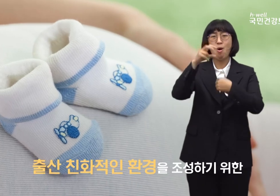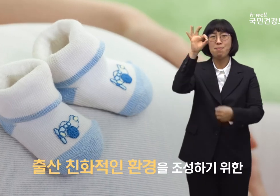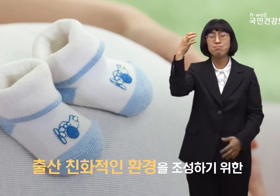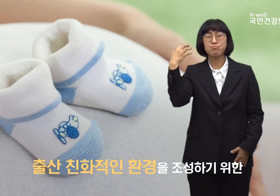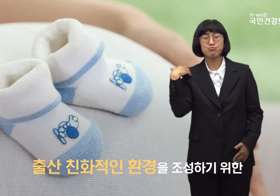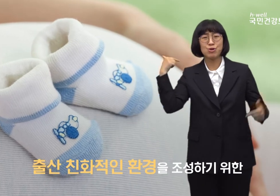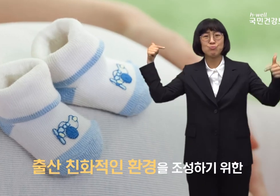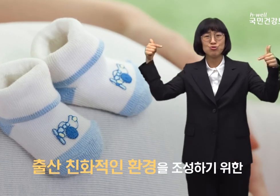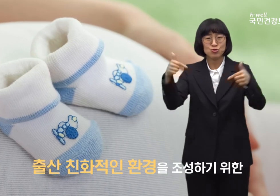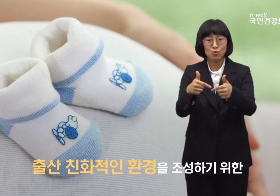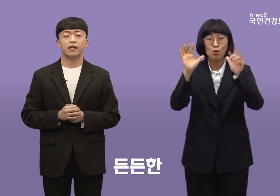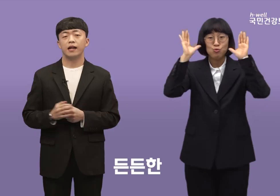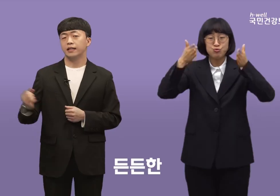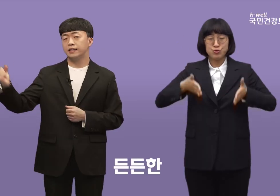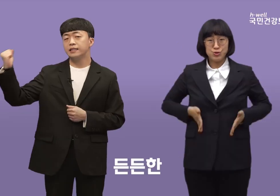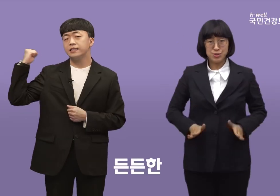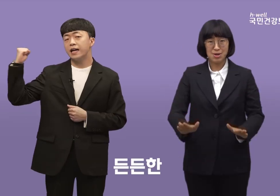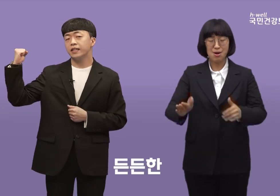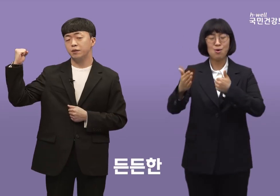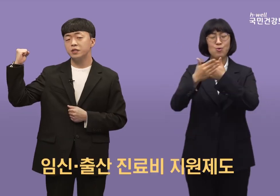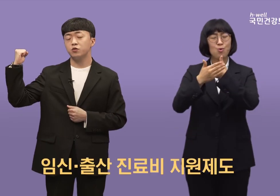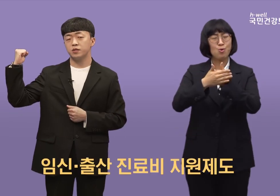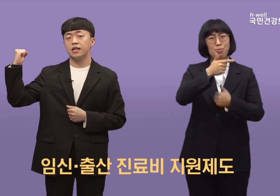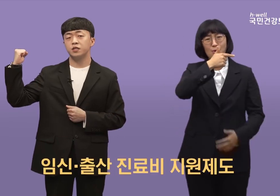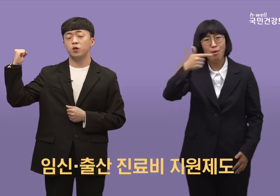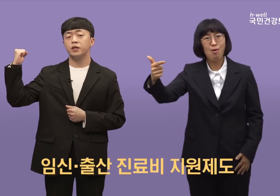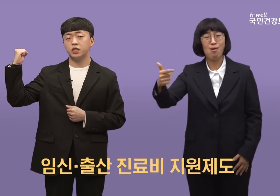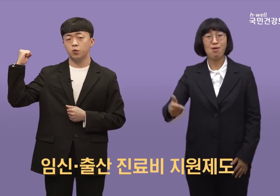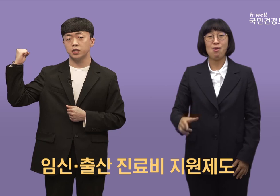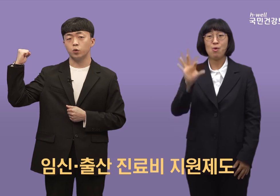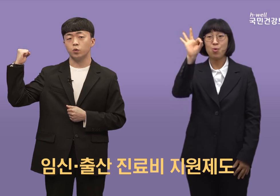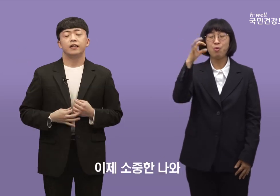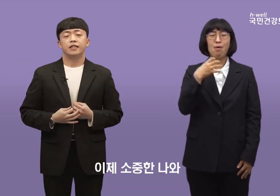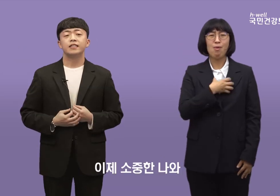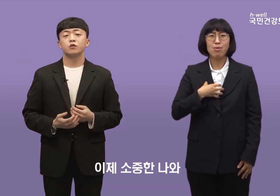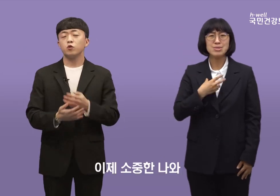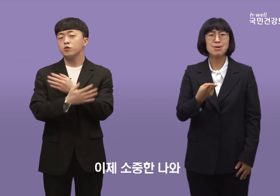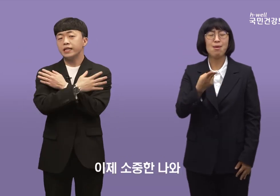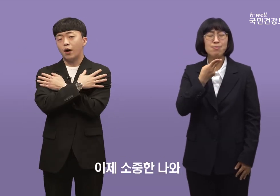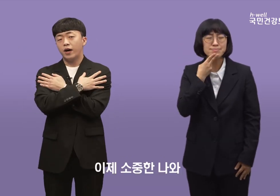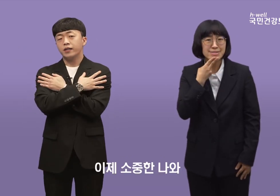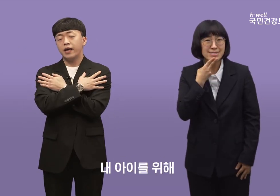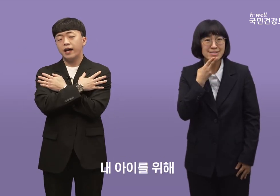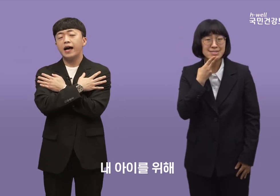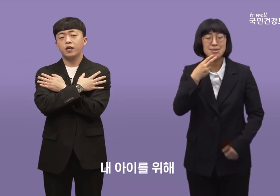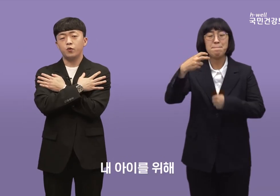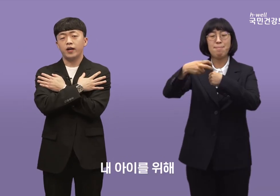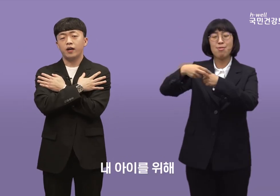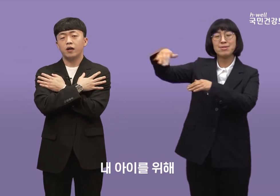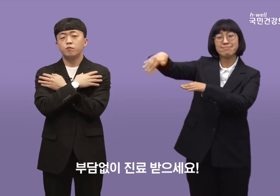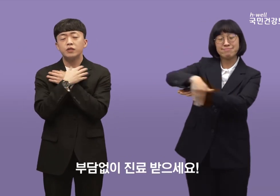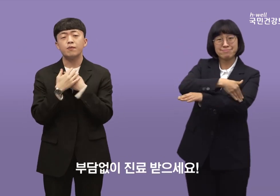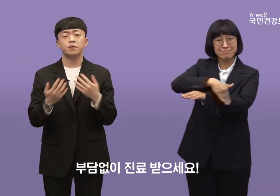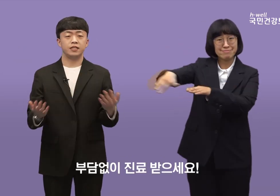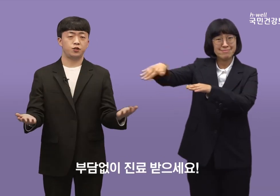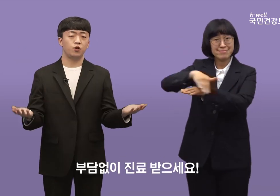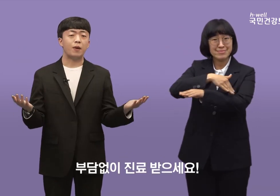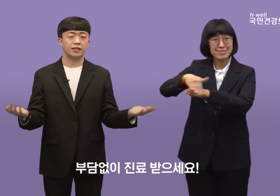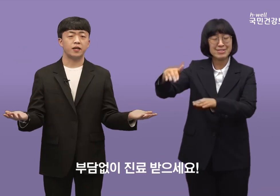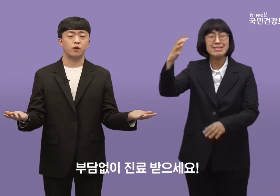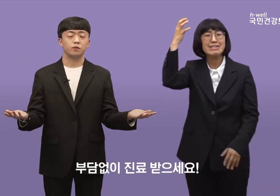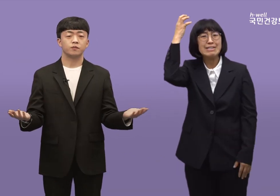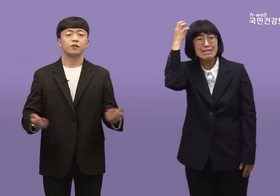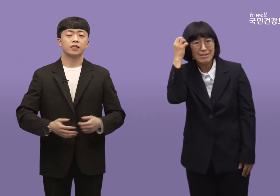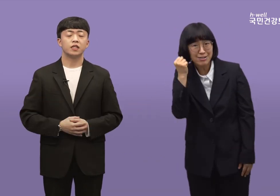진화적인 환경을 조성하기 위한 든든한 임신출산 진료비 지원제도 이제 소중한 나와 내 아이를 위해 부담없이